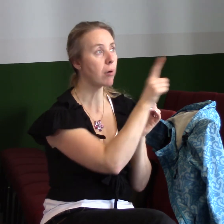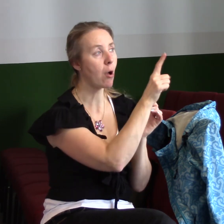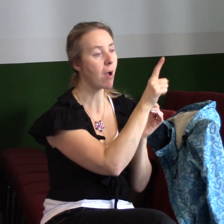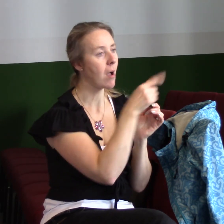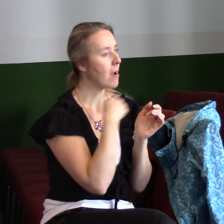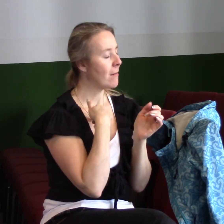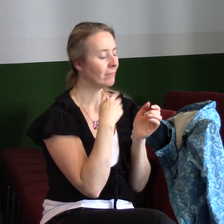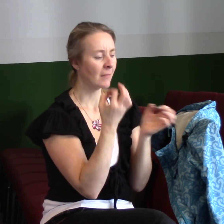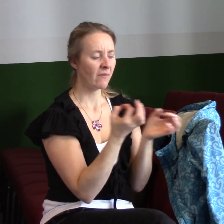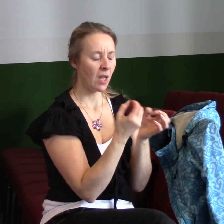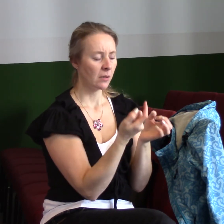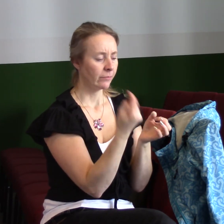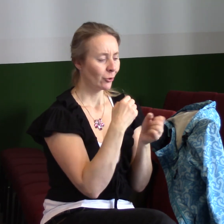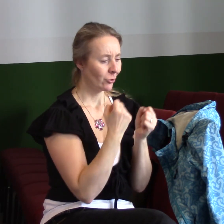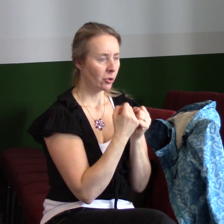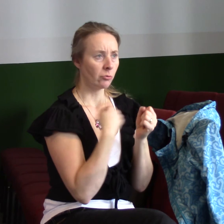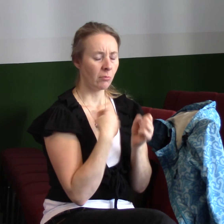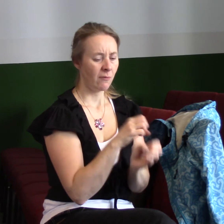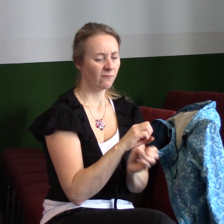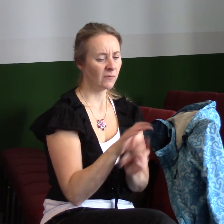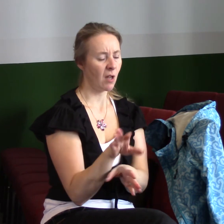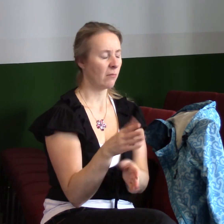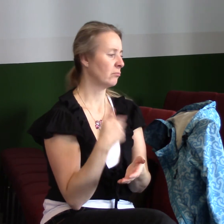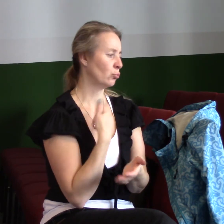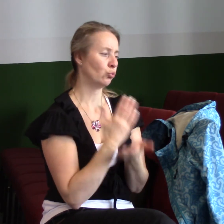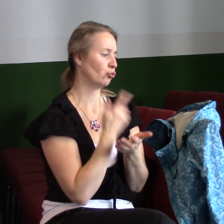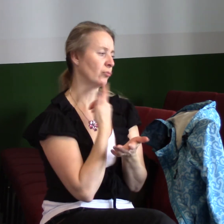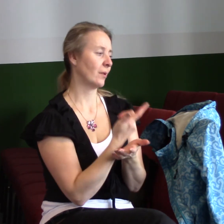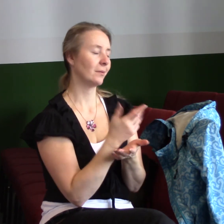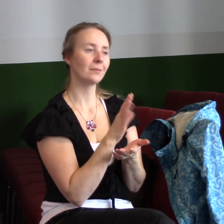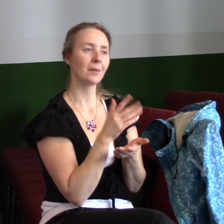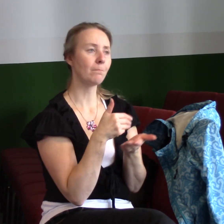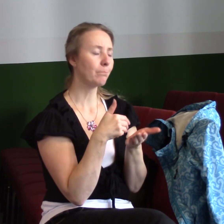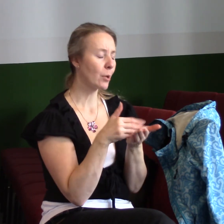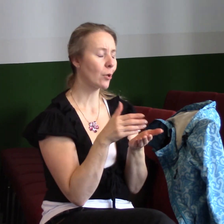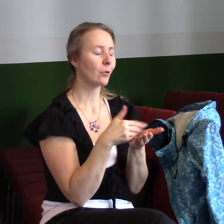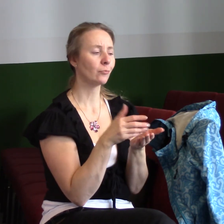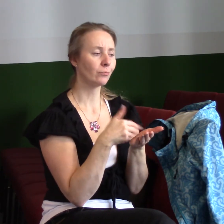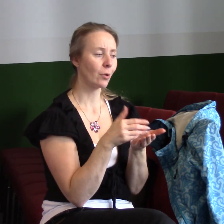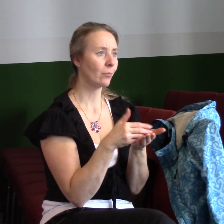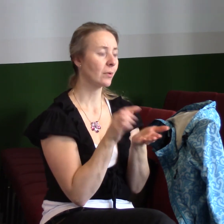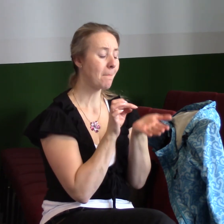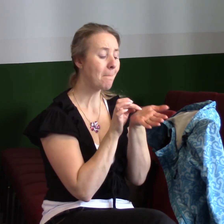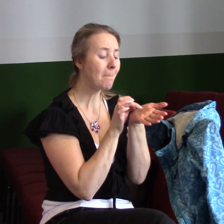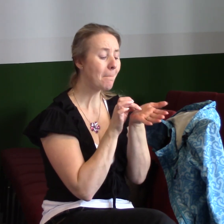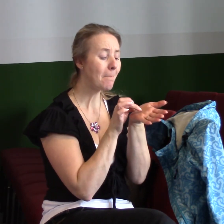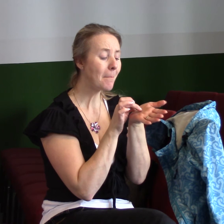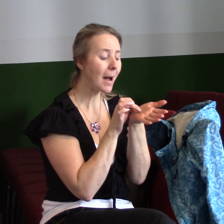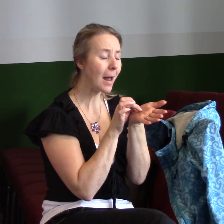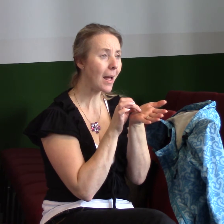i když jsem je vzdával, tak jsem byl znovu jim pozvednutý a prostě tam stačí, někde to zemíčko hořčice té víry, toho